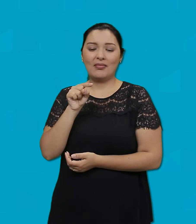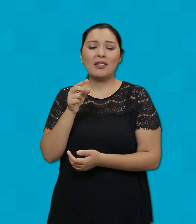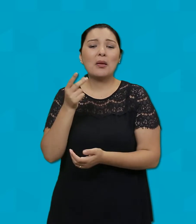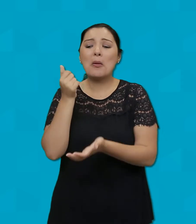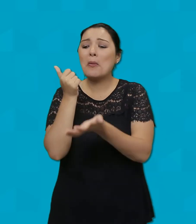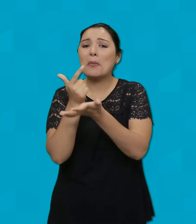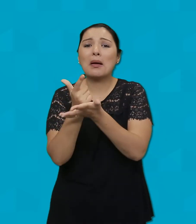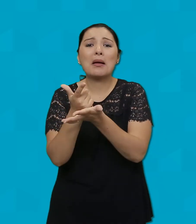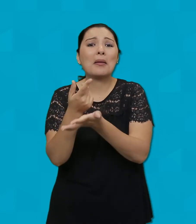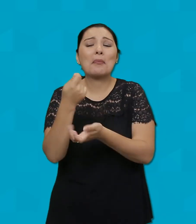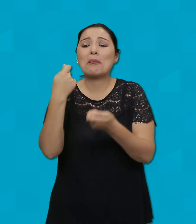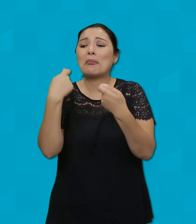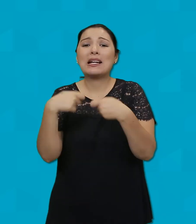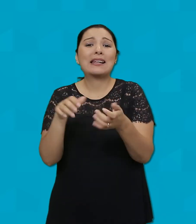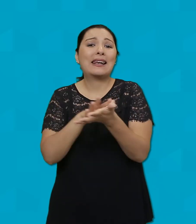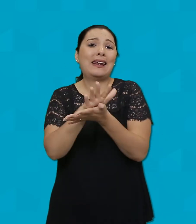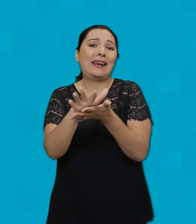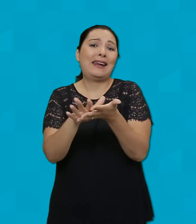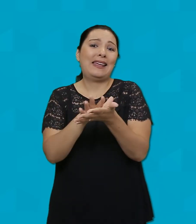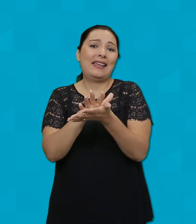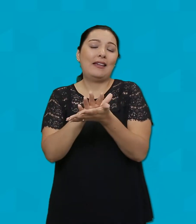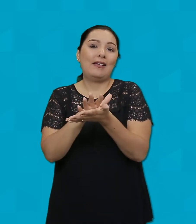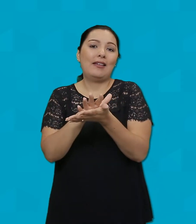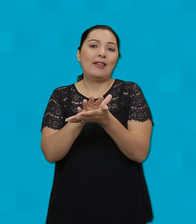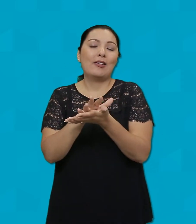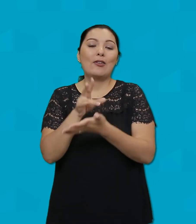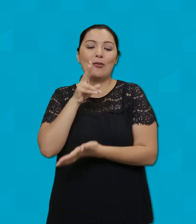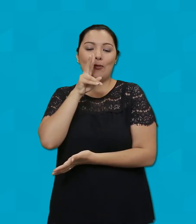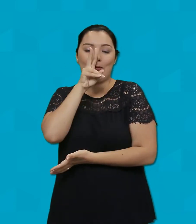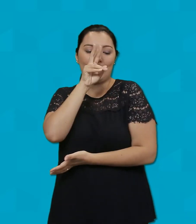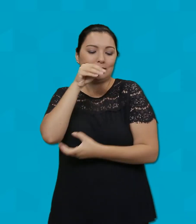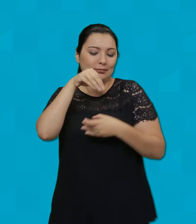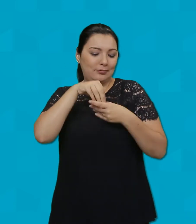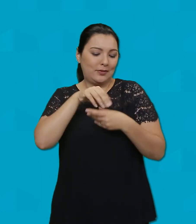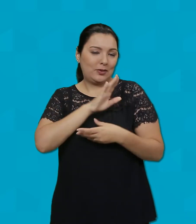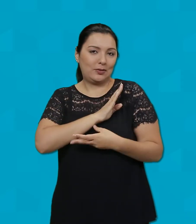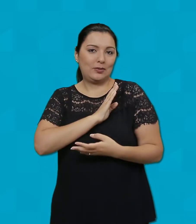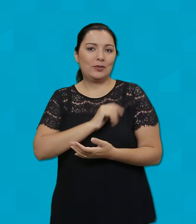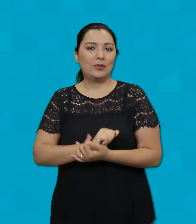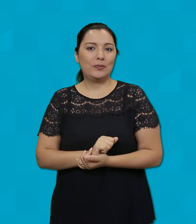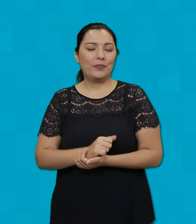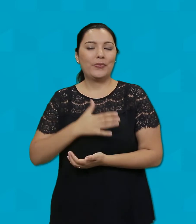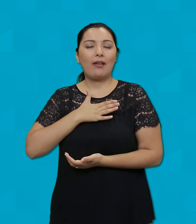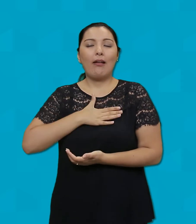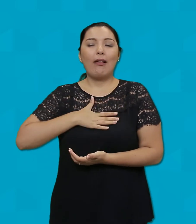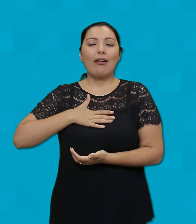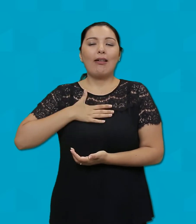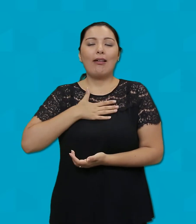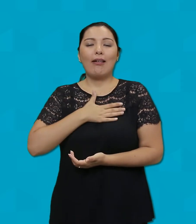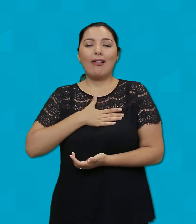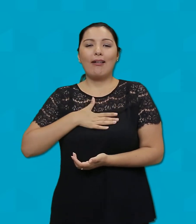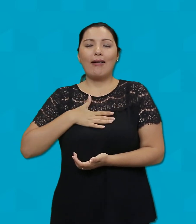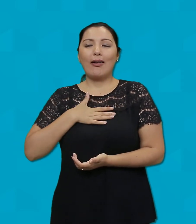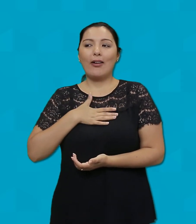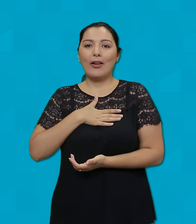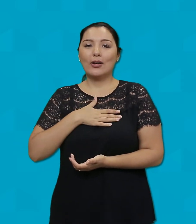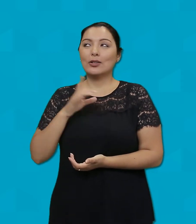Assim Fica forte em nosso coração A alegria que vem do coração de Deus